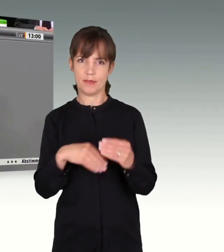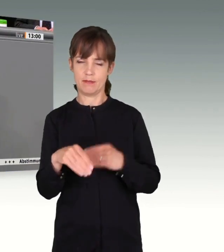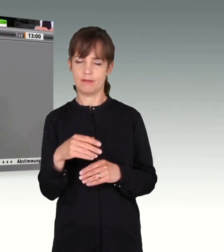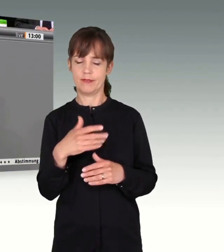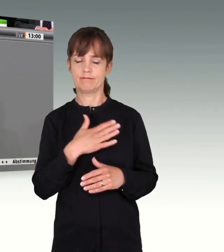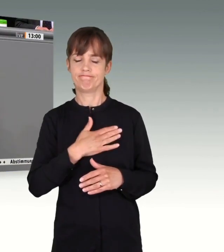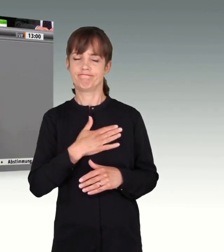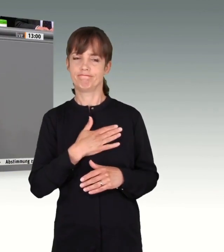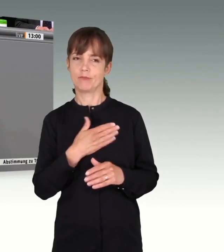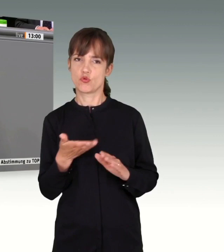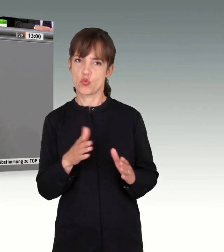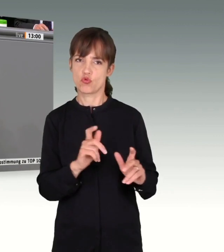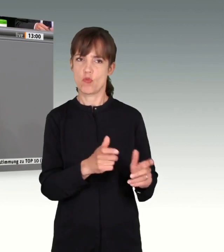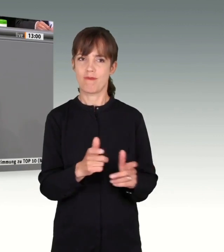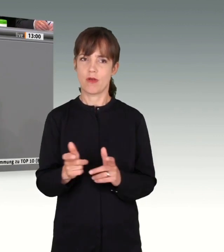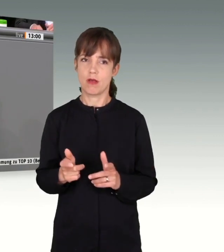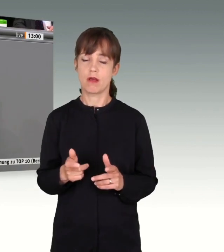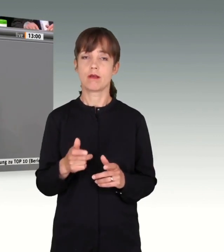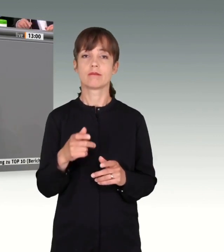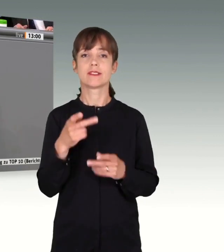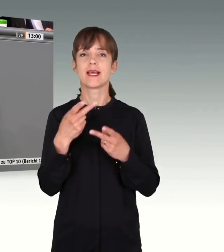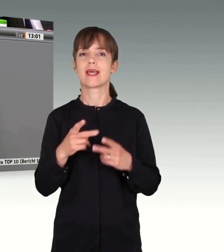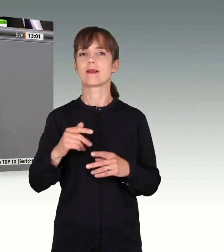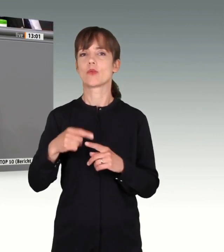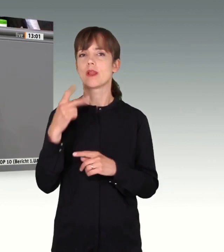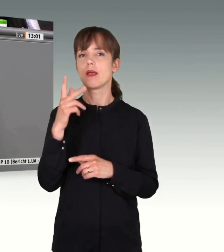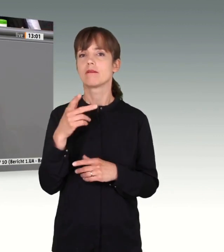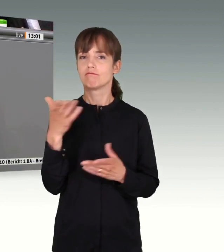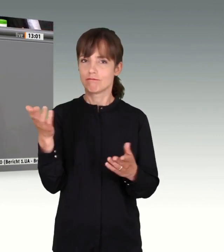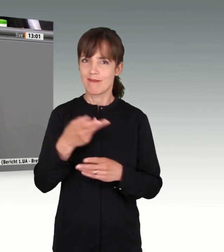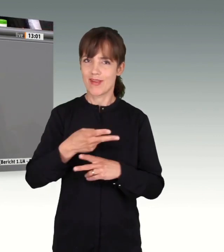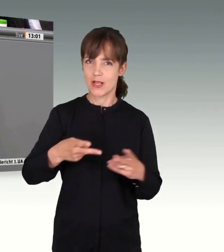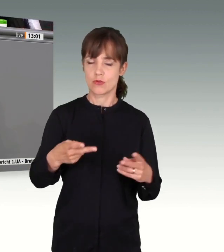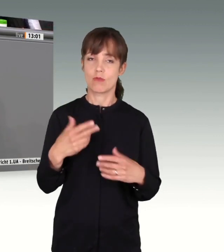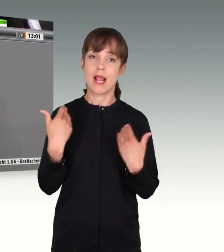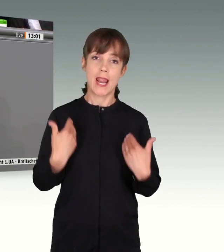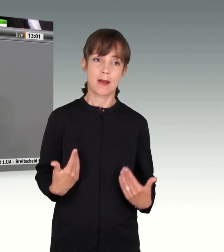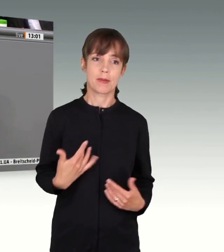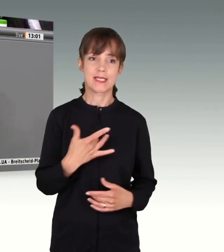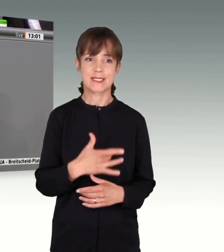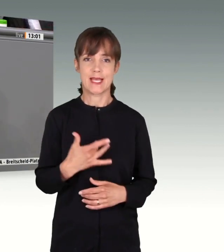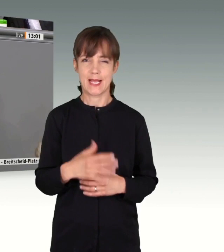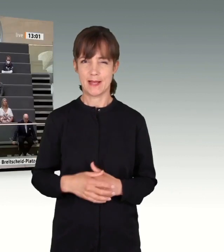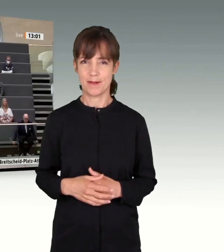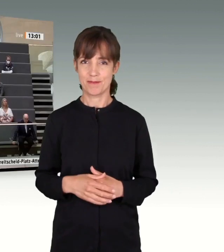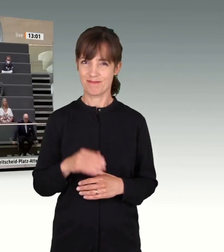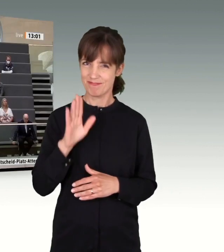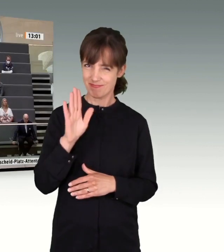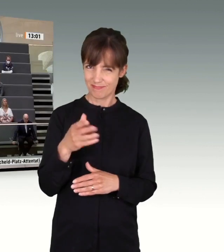sehr geehrte Damen und Herren, die Sie Verletzungen an Leib und Seele davon getragen haben. So wie Ihr Verlust,